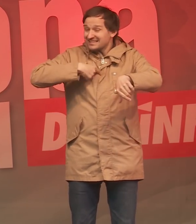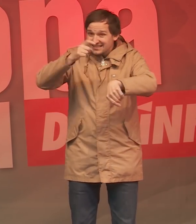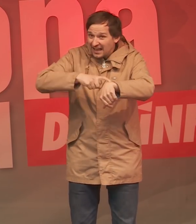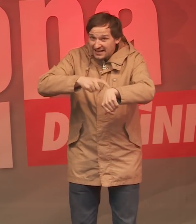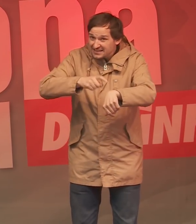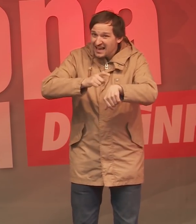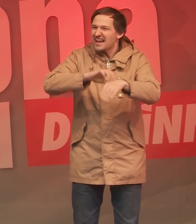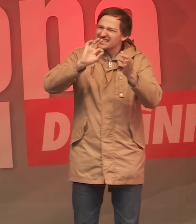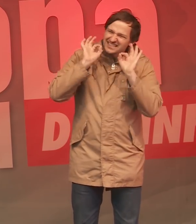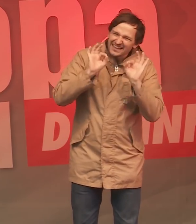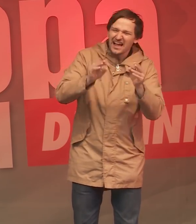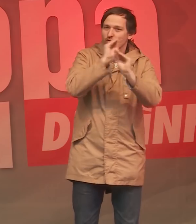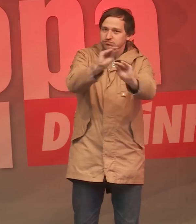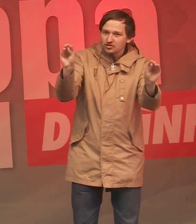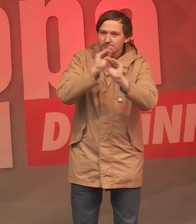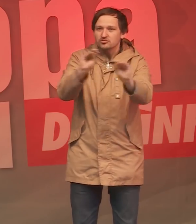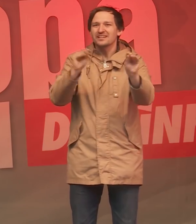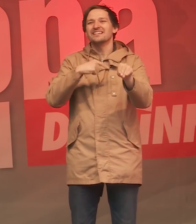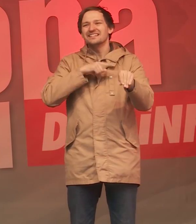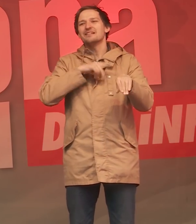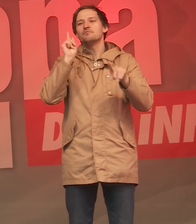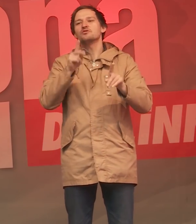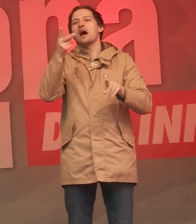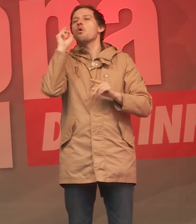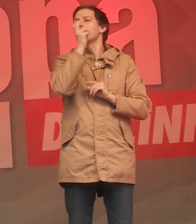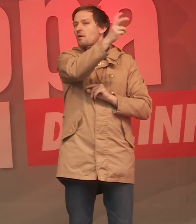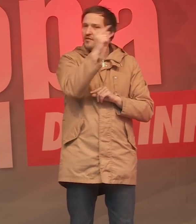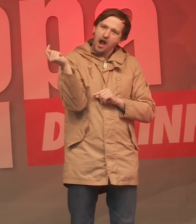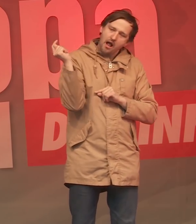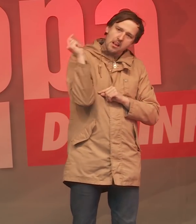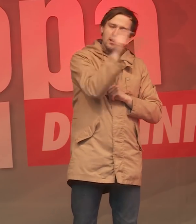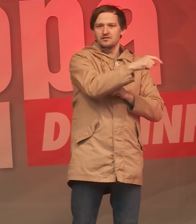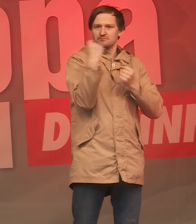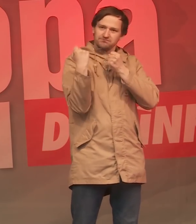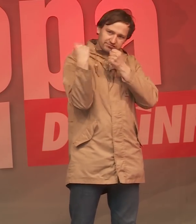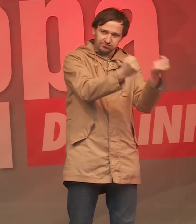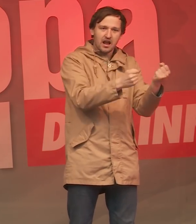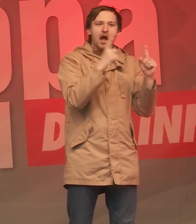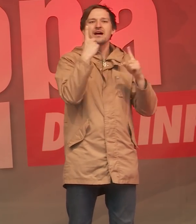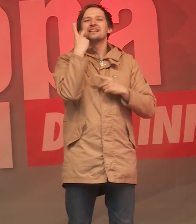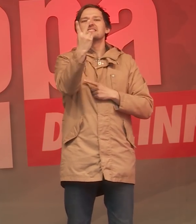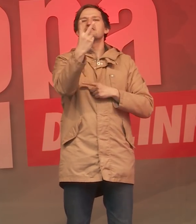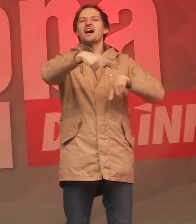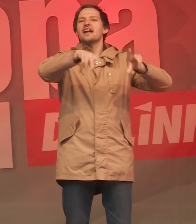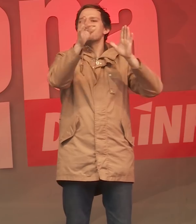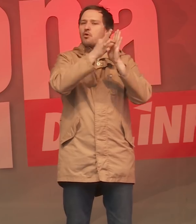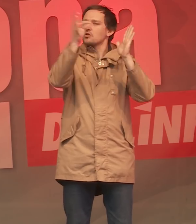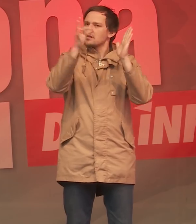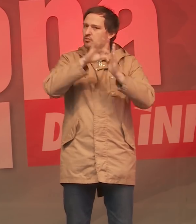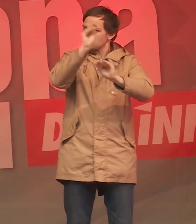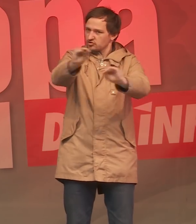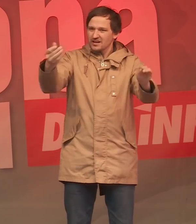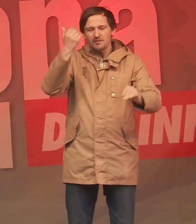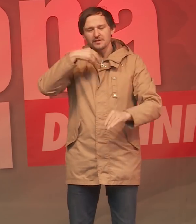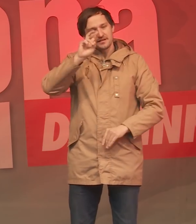darzulegen. Ich muss mich auch entschuldigen, weil ich gleich nach Wuppertal muss. Aber ich möchte Sie bitten, zwei Dinge bitten, gehen Sie in